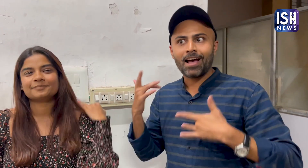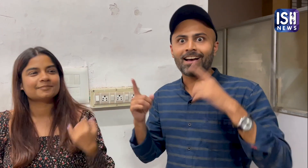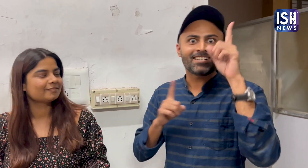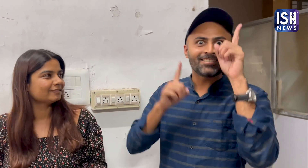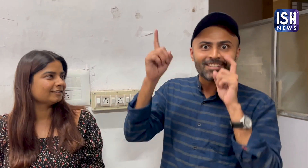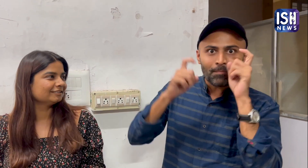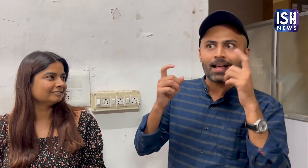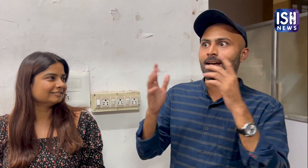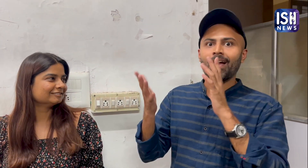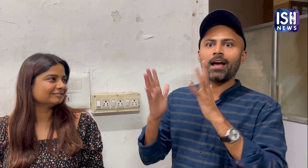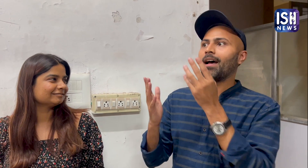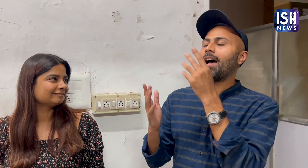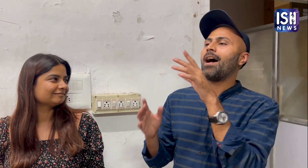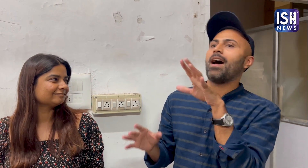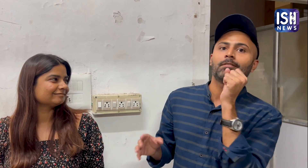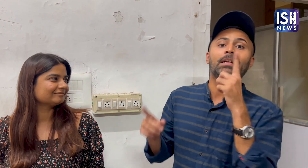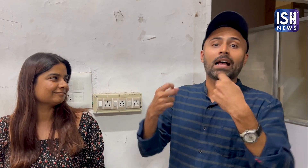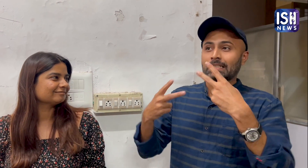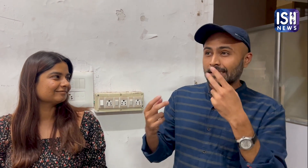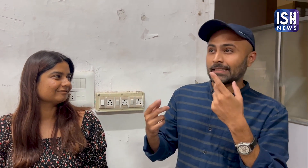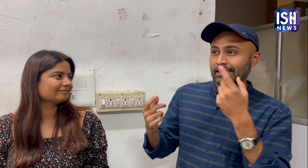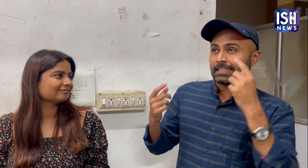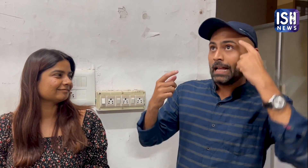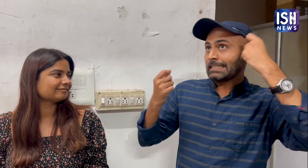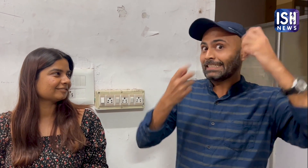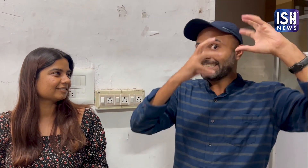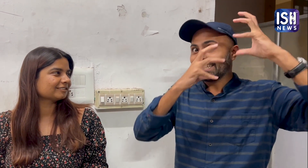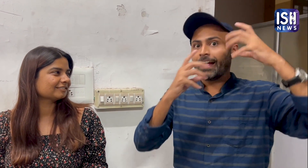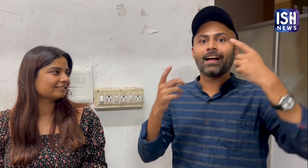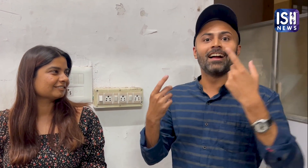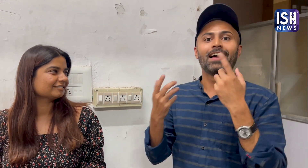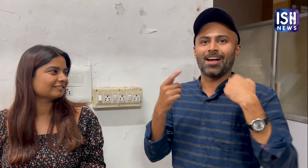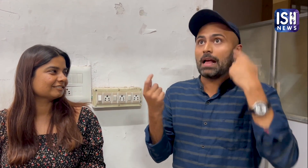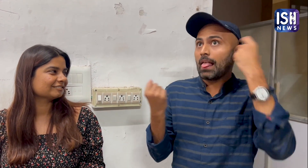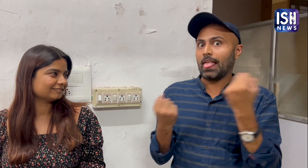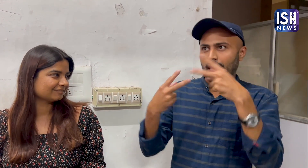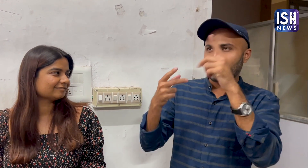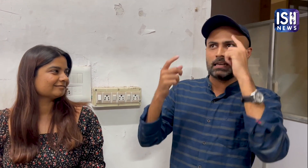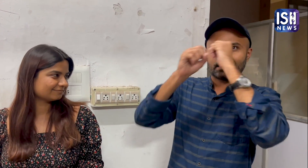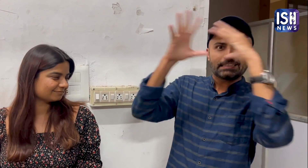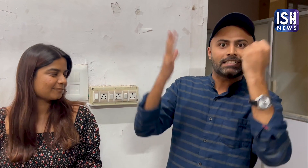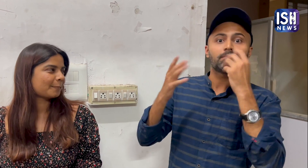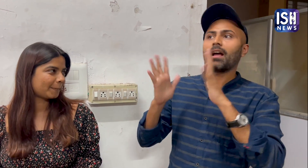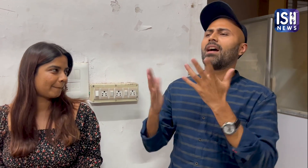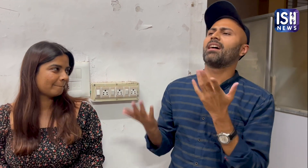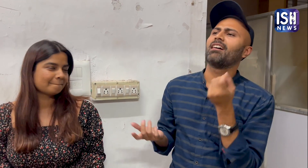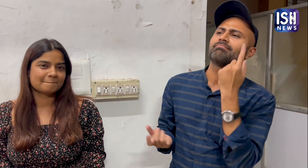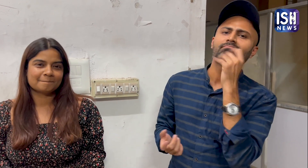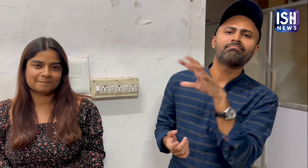अभिव्यक्ति और सांकेट समझ में आ रहे थे सब्टाइटल के साथ हमारे दिमाग को कड़ी महनत करनी पड़ती है सांकेटिक बाशा को हम